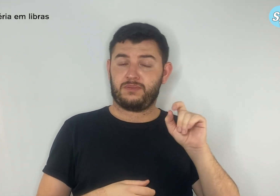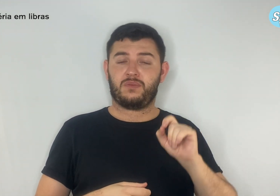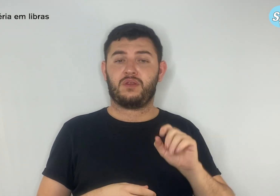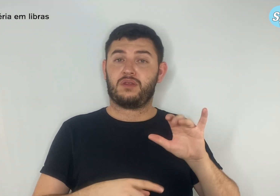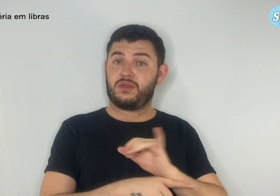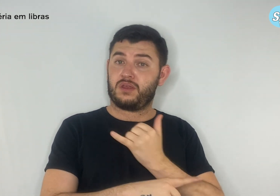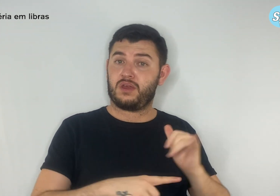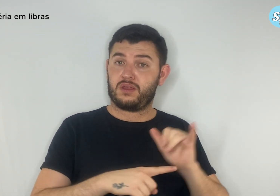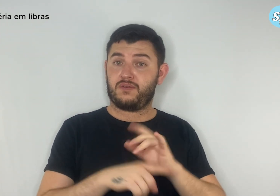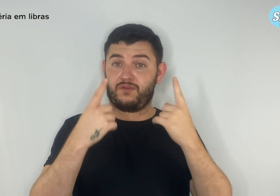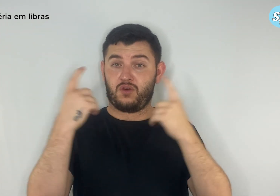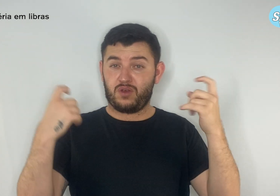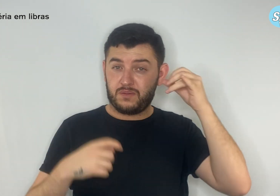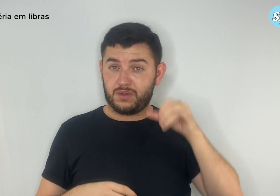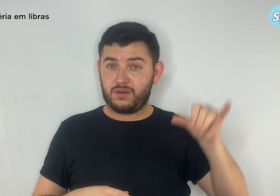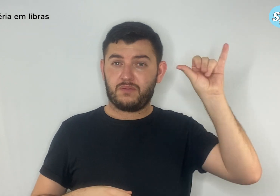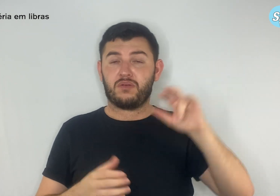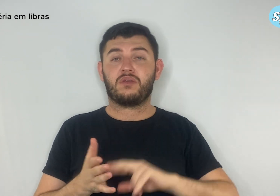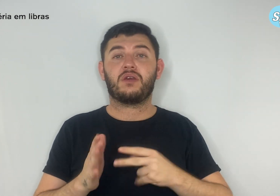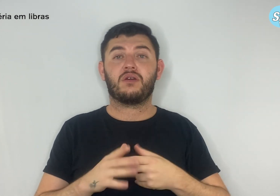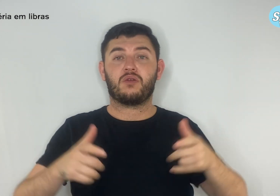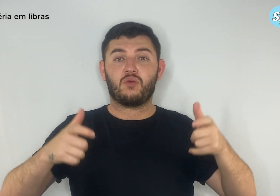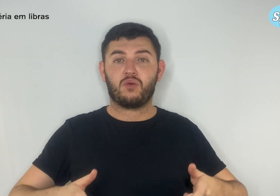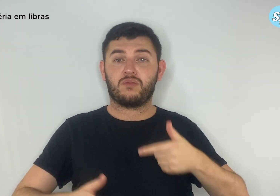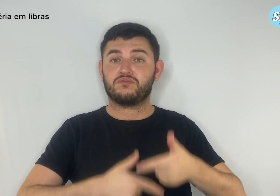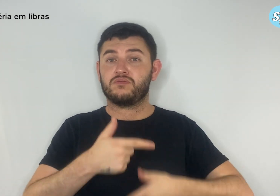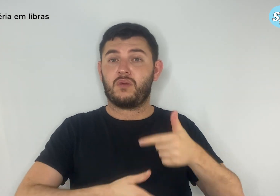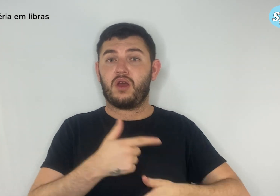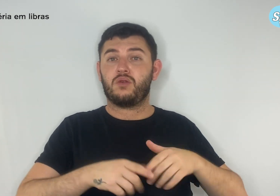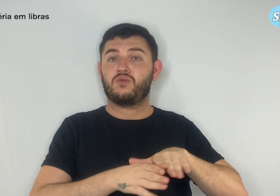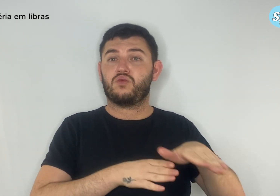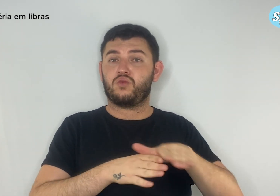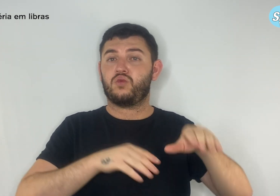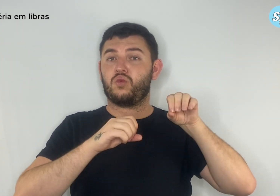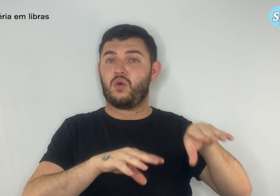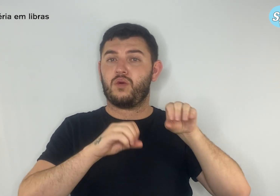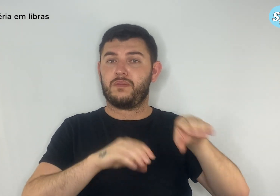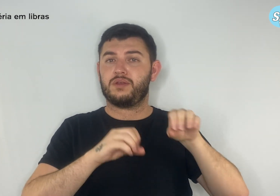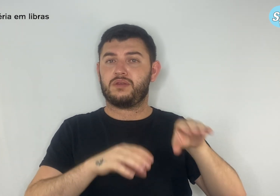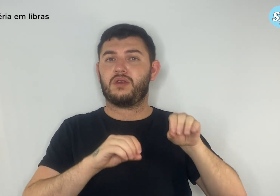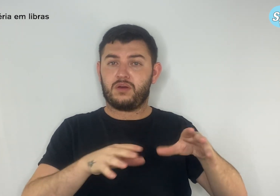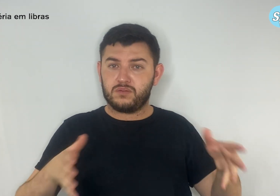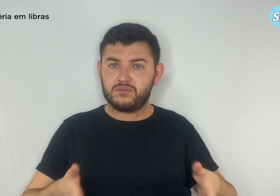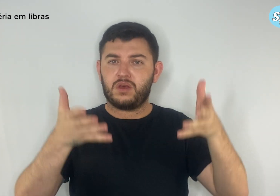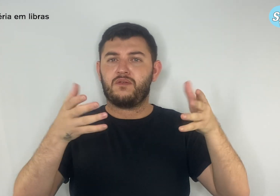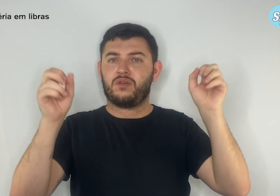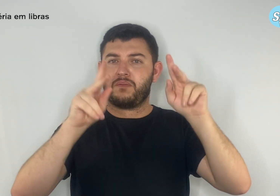a formação no local de trabalho, visando a fomentar uma cultura de paz e respeito.